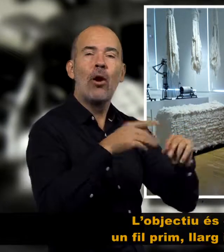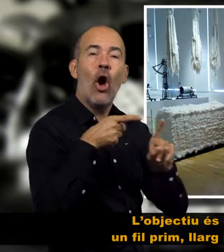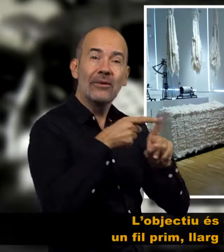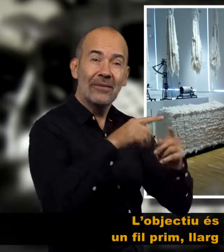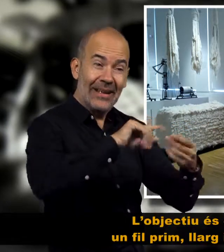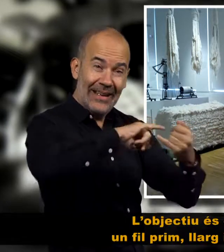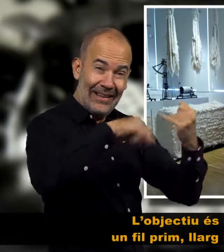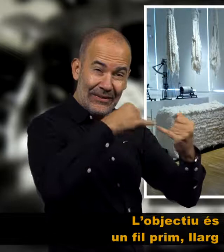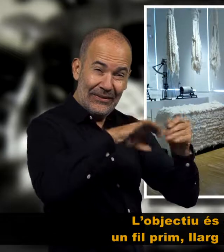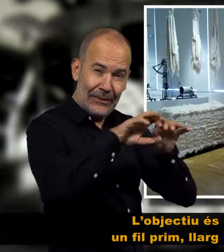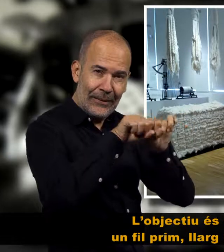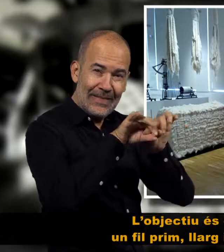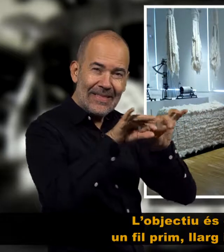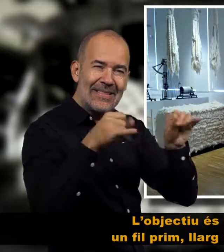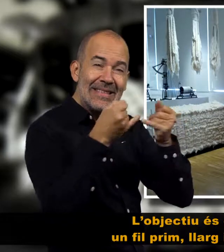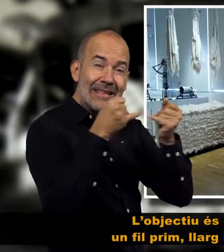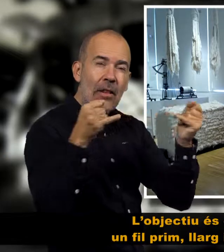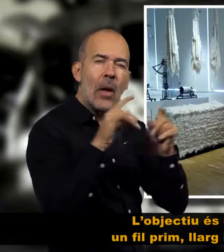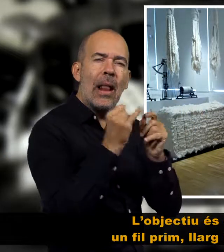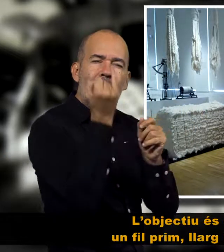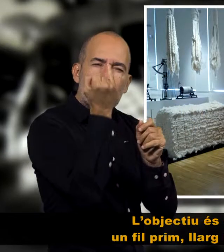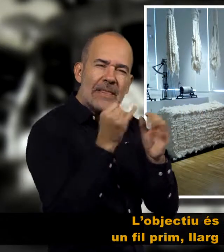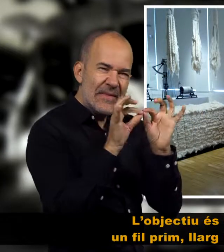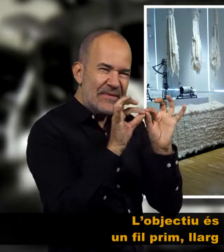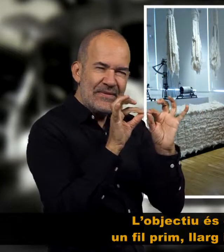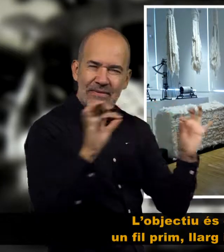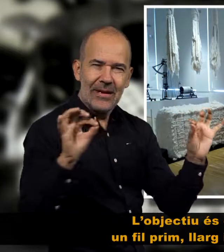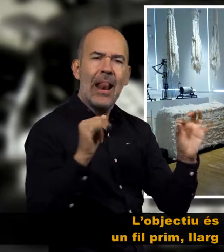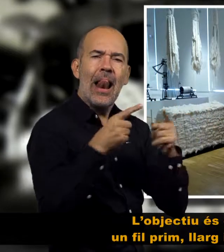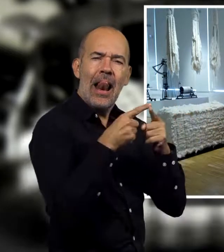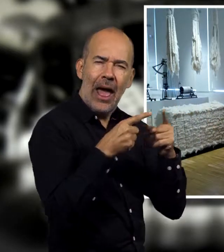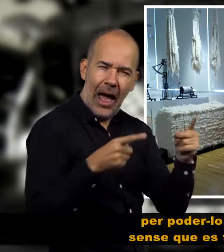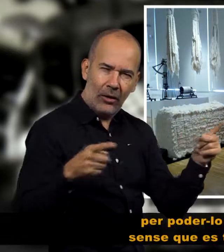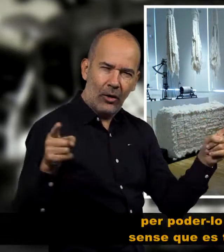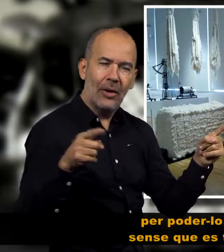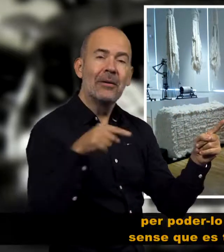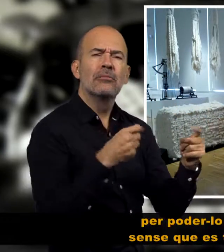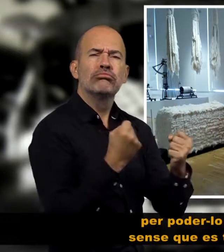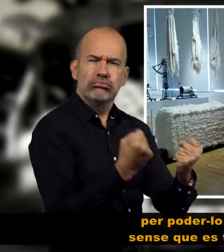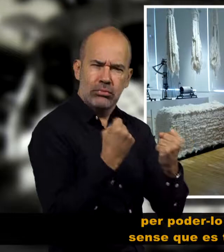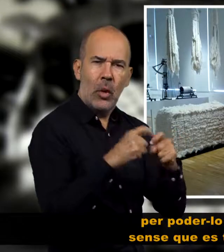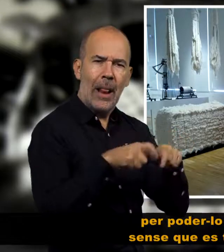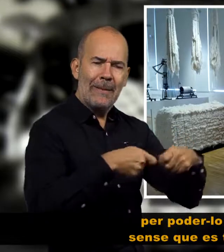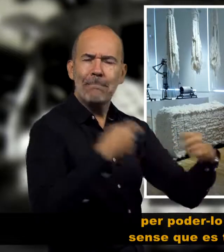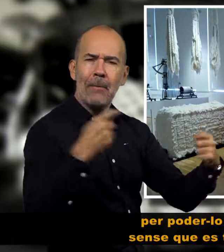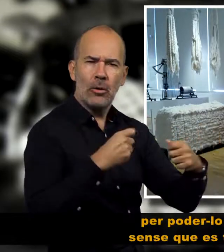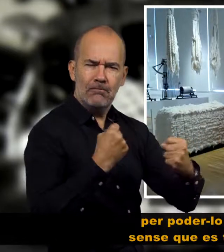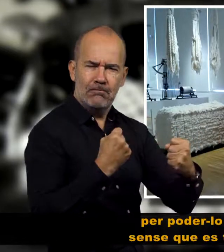L'objectiu és obtenir un fil prim, llarg i resistent, per poder-lo teixir sense que es trenqui.